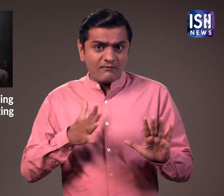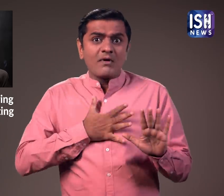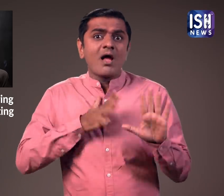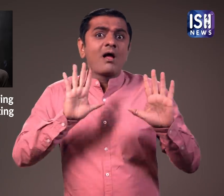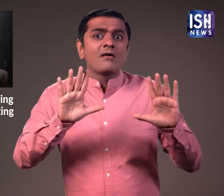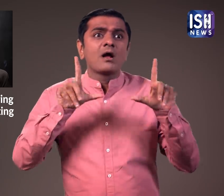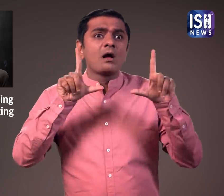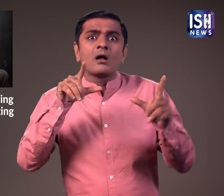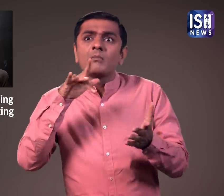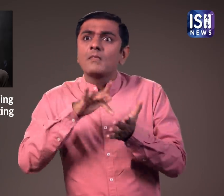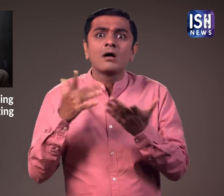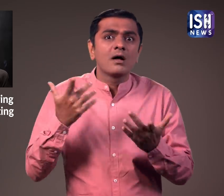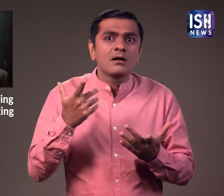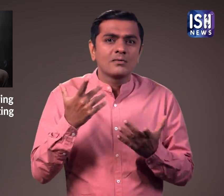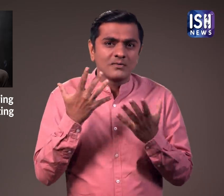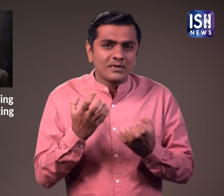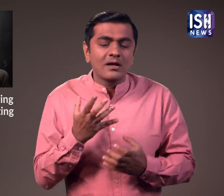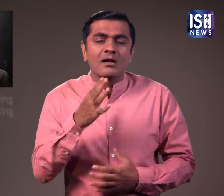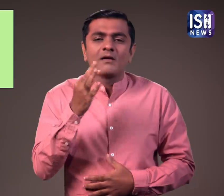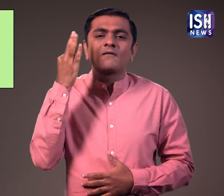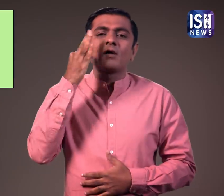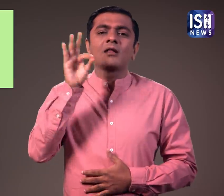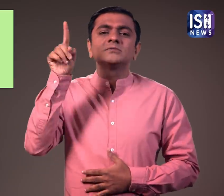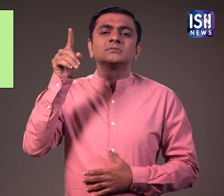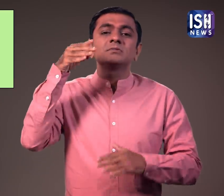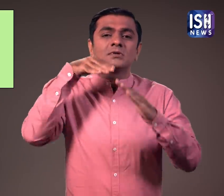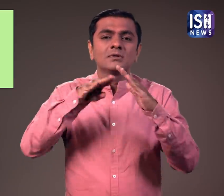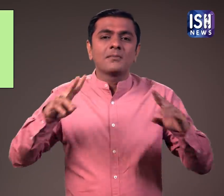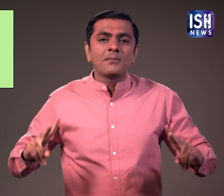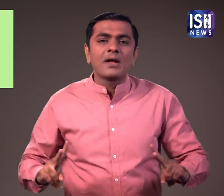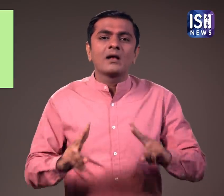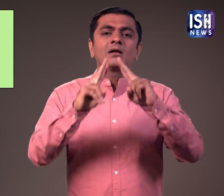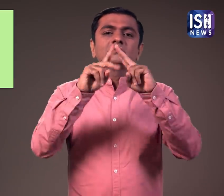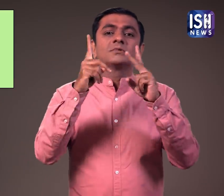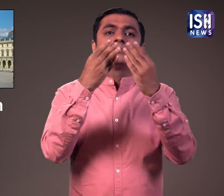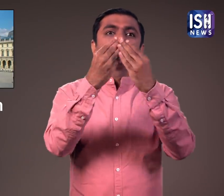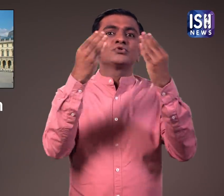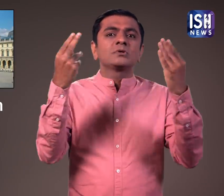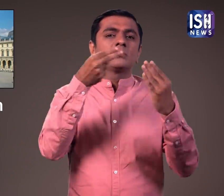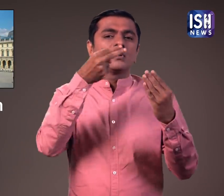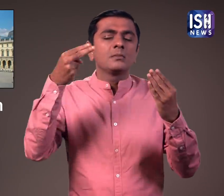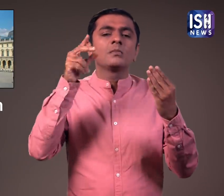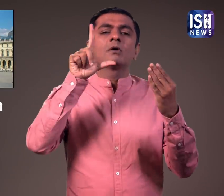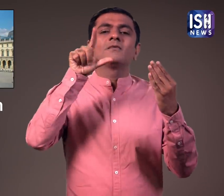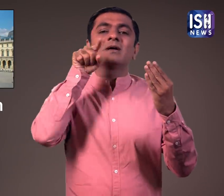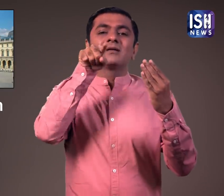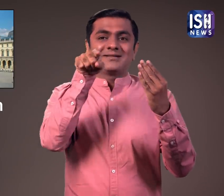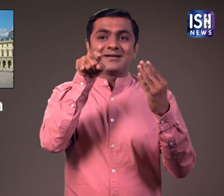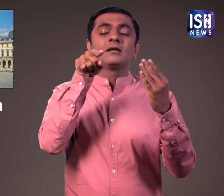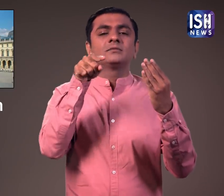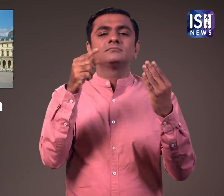पेंटिंग को पैरिस के लूफ संग्रालय में स्थायर रूप से प्रदर्शित किया गया